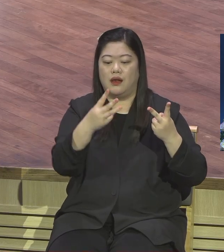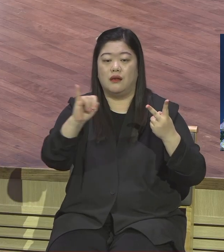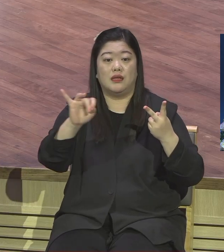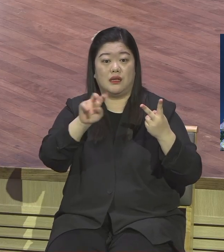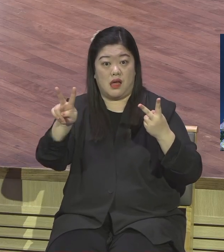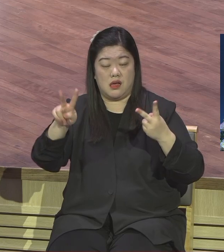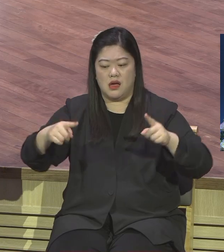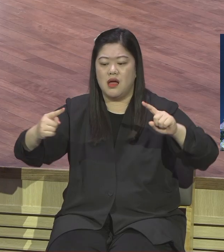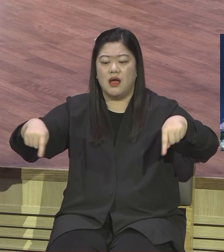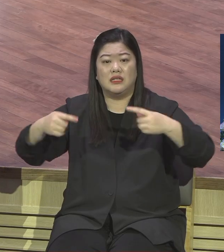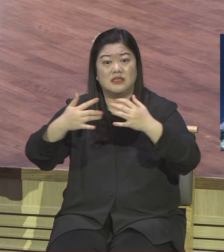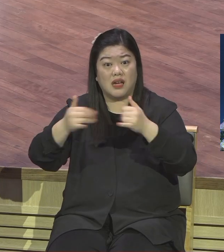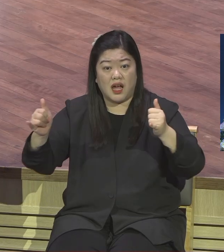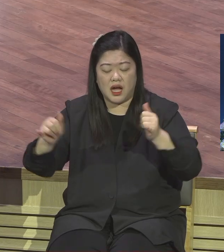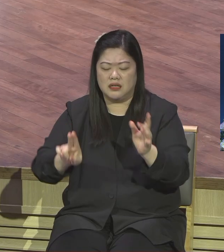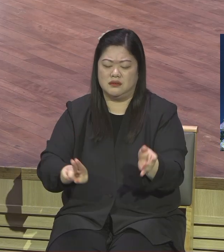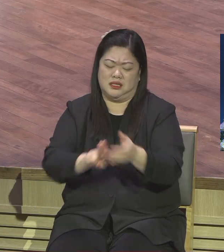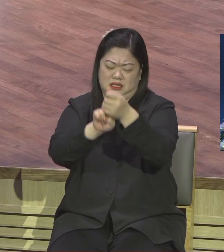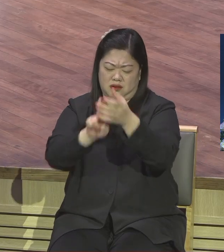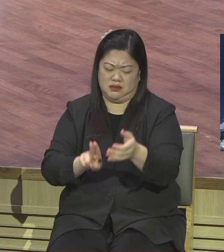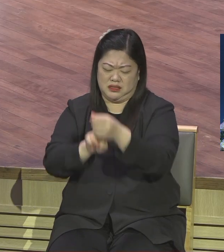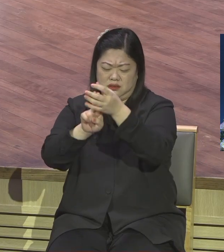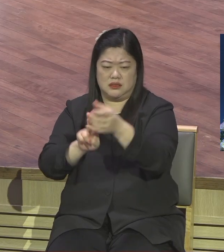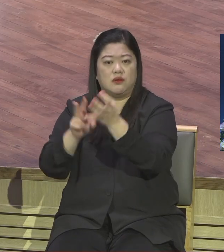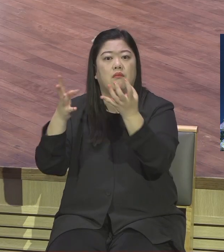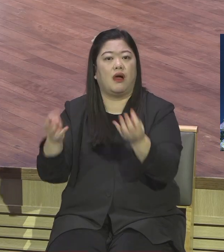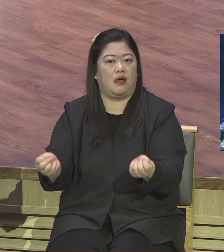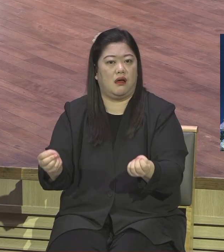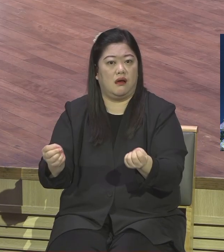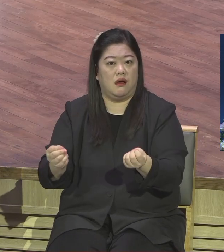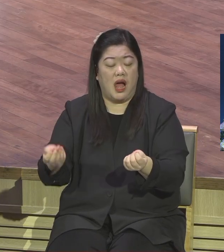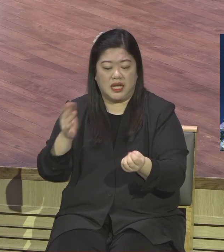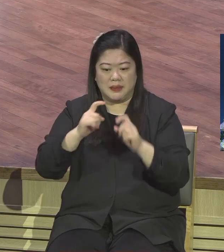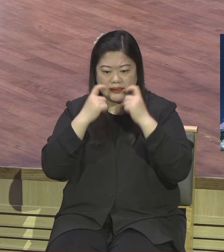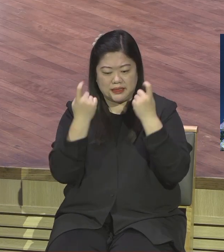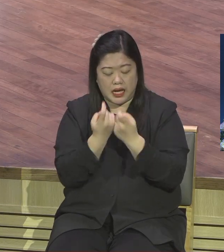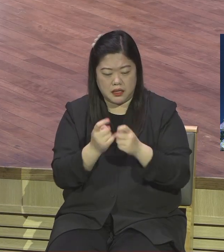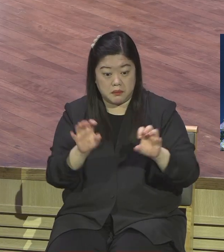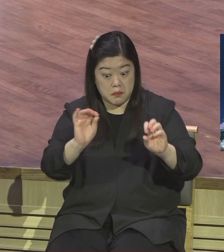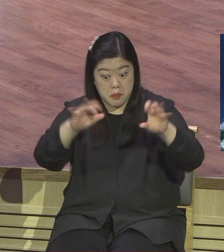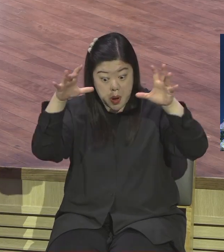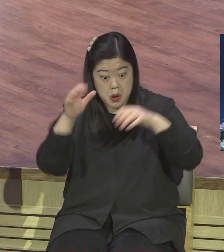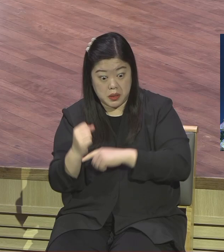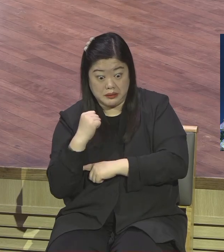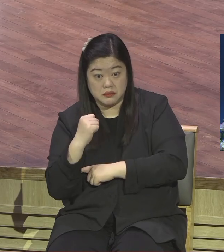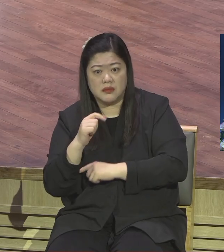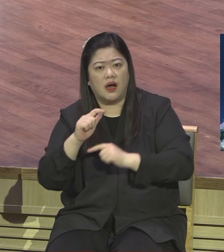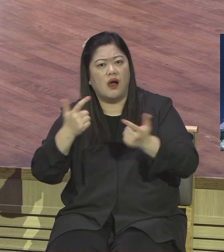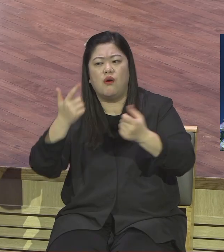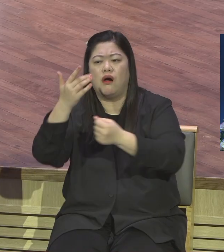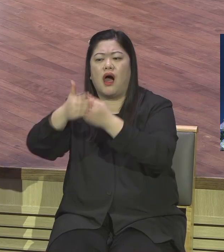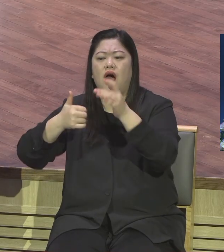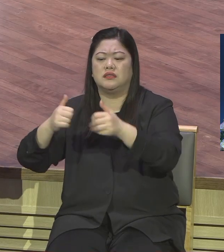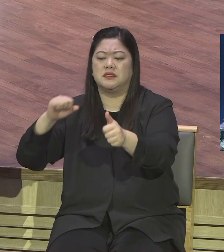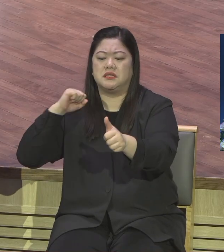하나님께서 하시고 사는 일에 있어서 그렇게 사용하신 거예요 그런데 사람들은